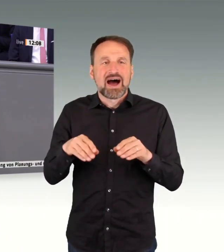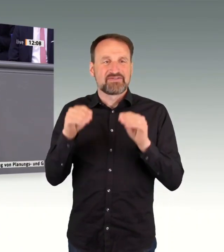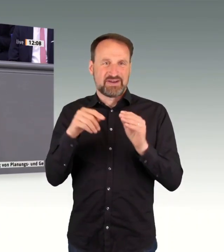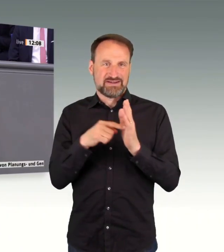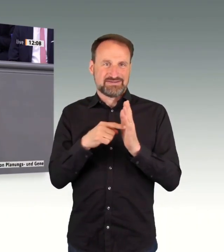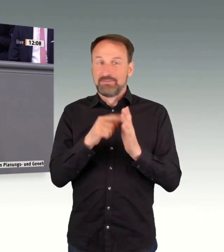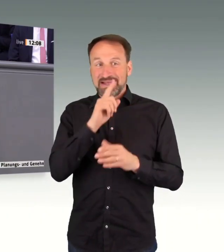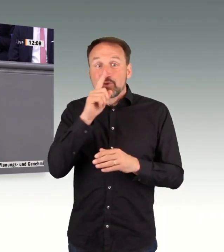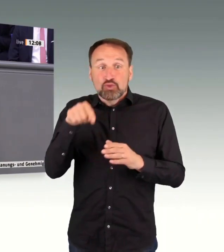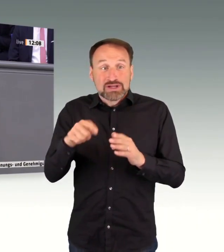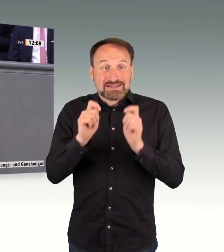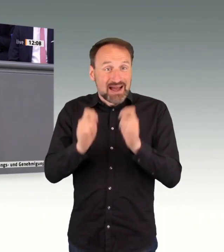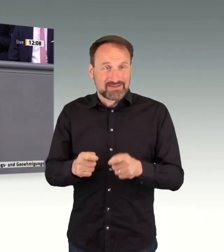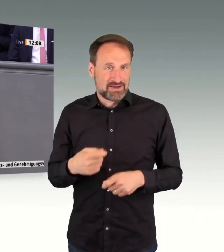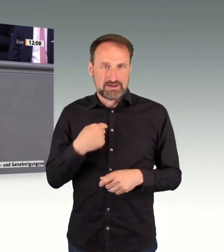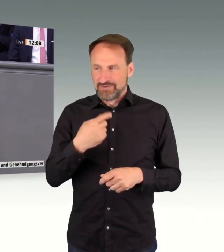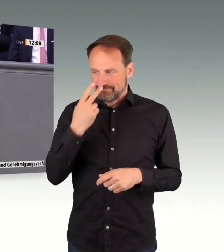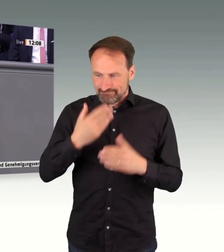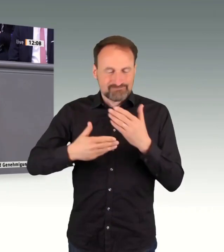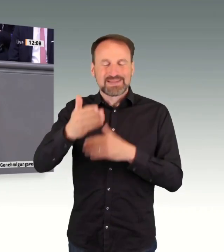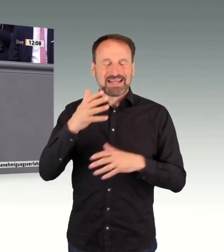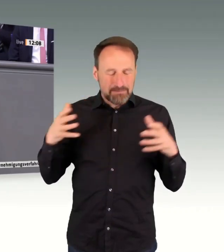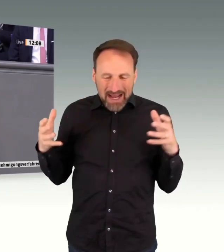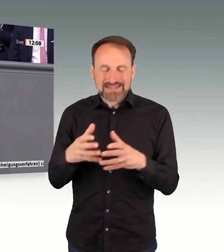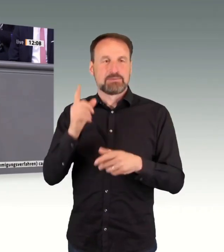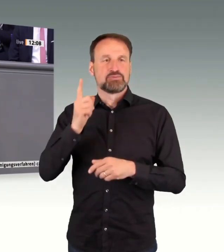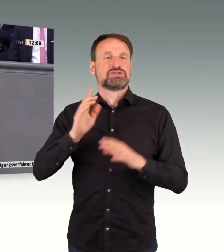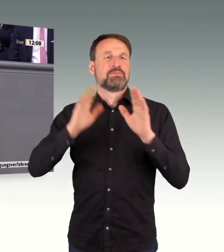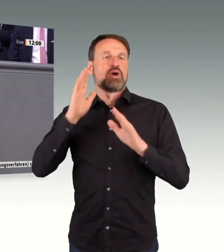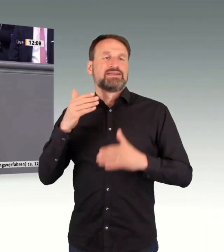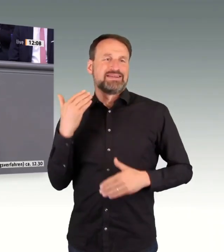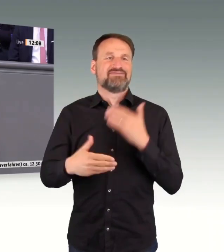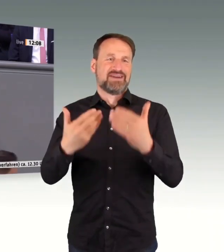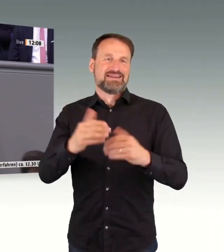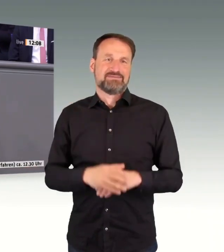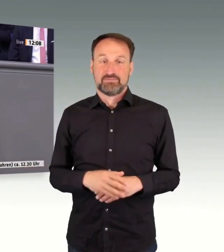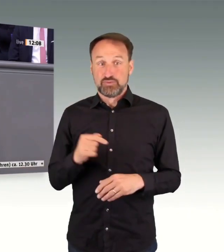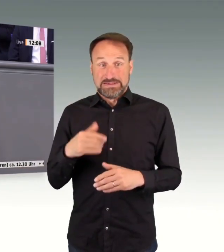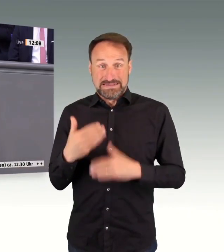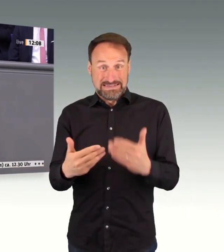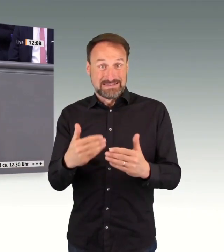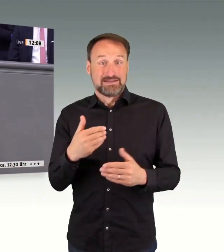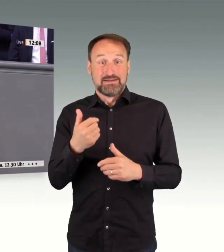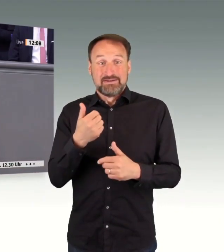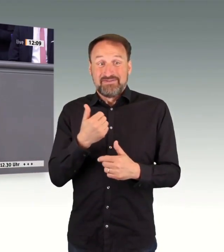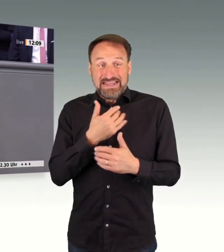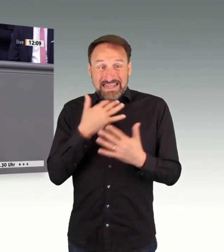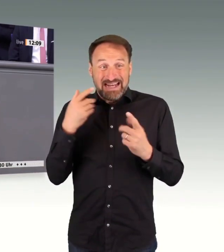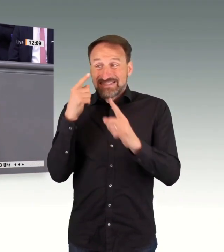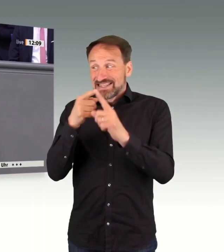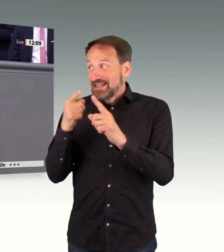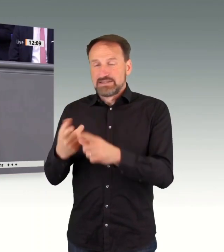Weichenstellung haben Sie in einem Koalitionsvertrag nicht getroffen, und ich habe große Sorge, dass Sie das jetzt während der ganzen Legislaturperiode nicht tun werden,